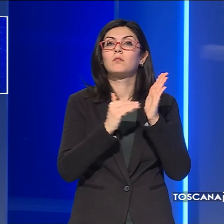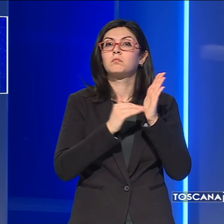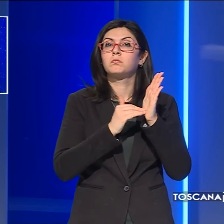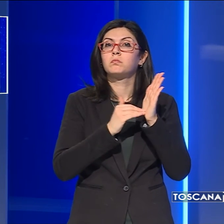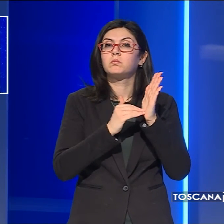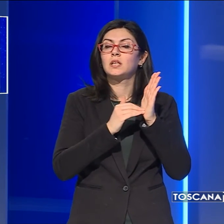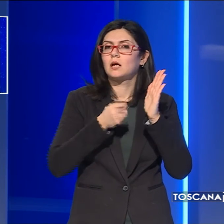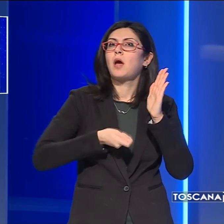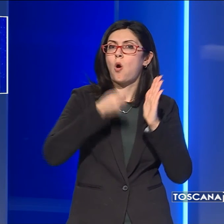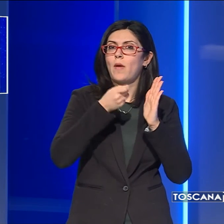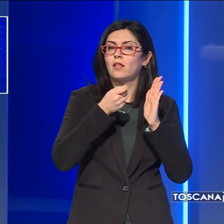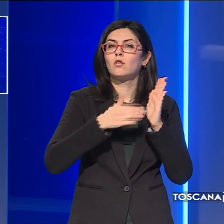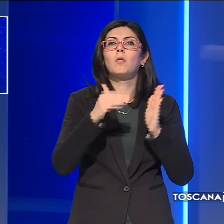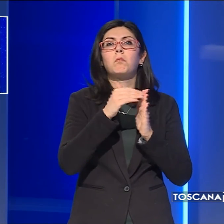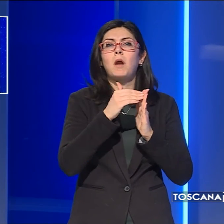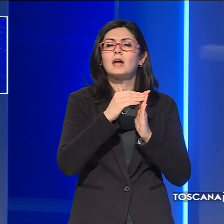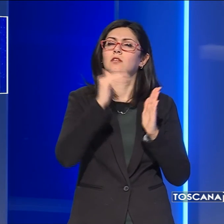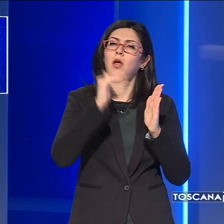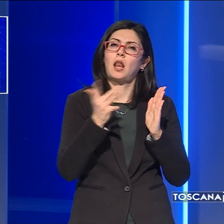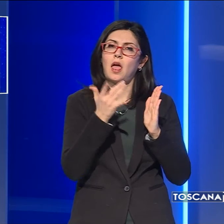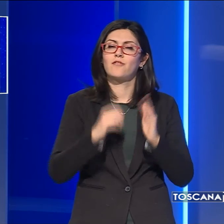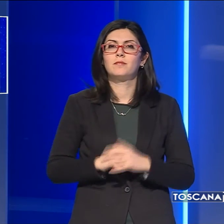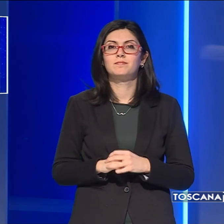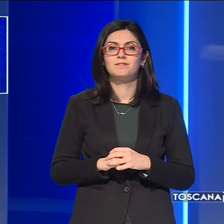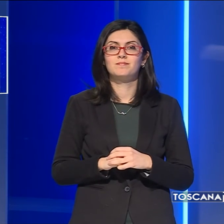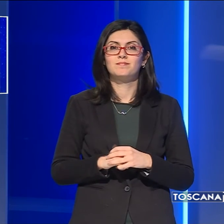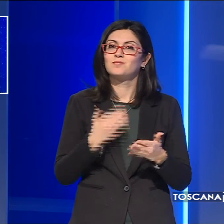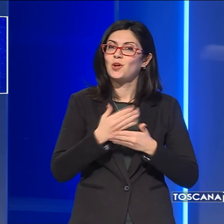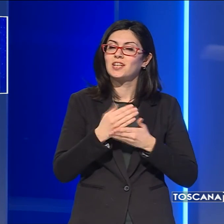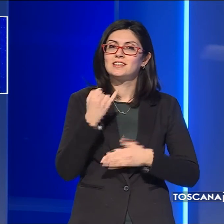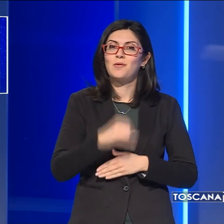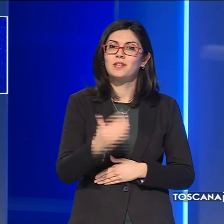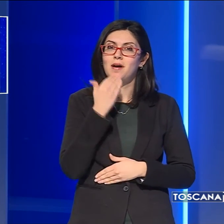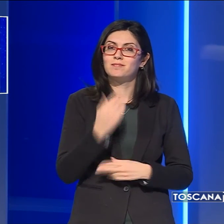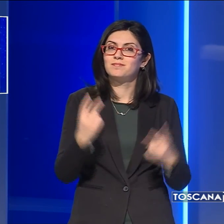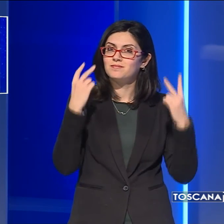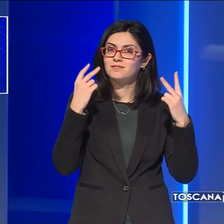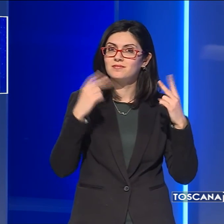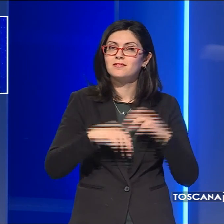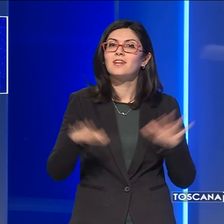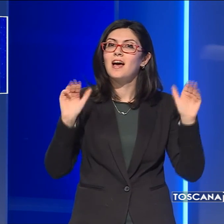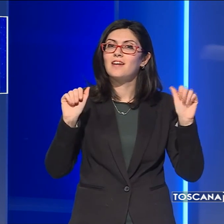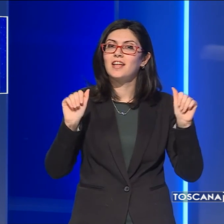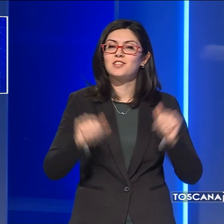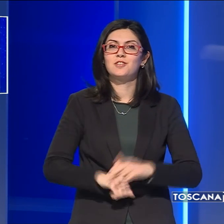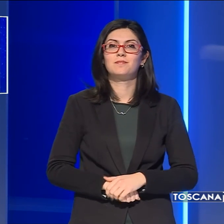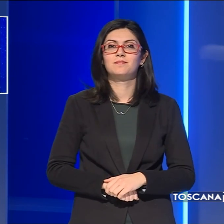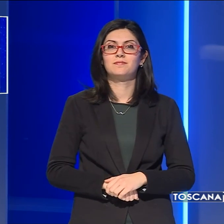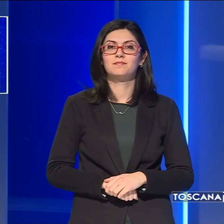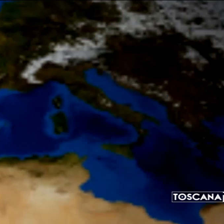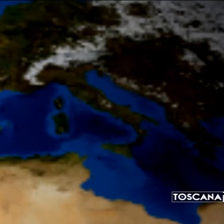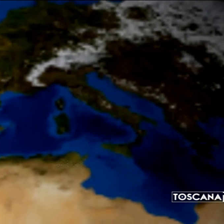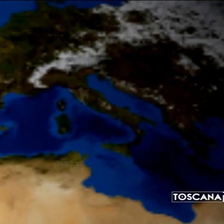insensibili e aumento massime in lieve calo. Era l'ultima notizia, grazie per averci seguito. Arrivederci.